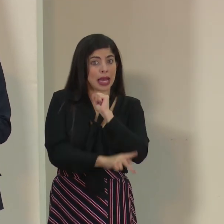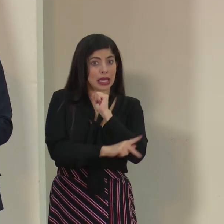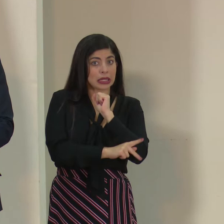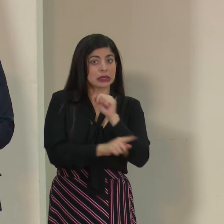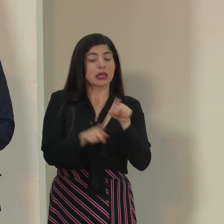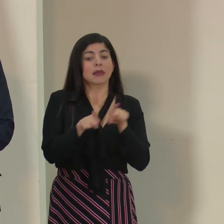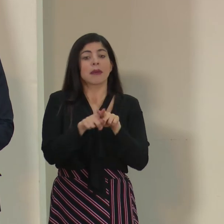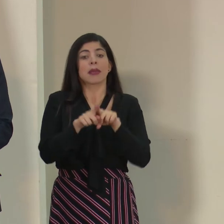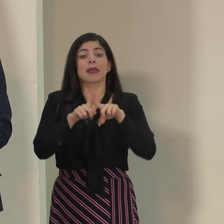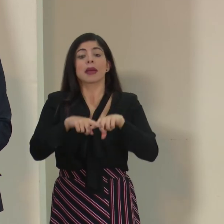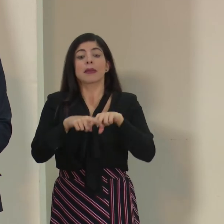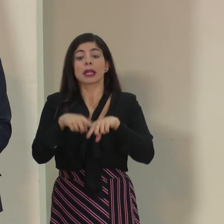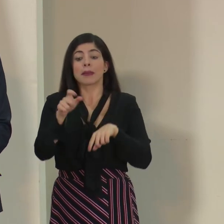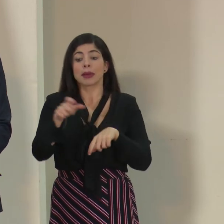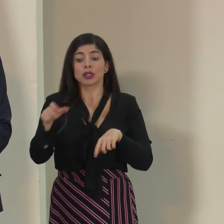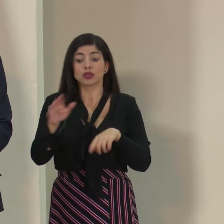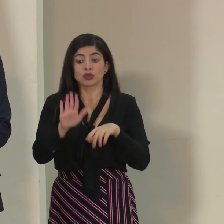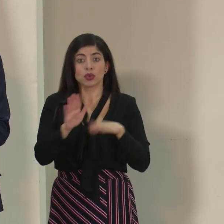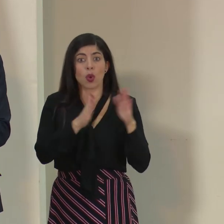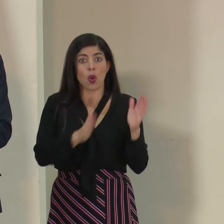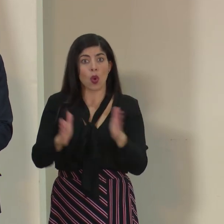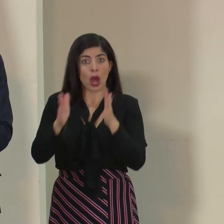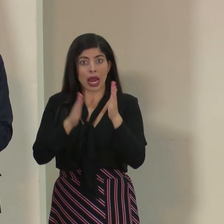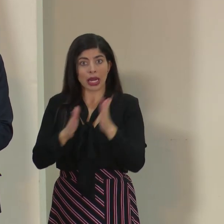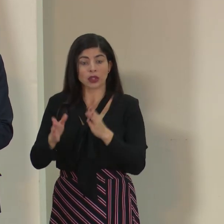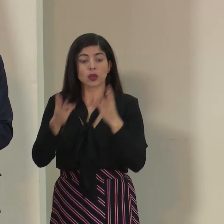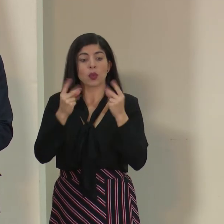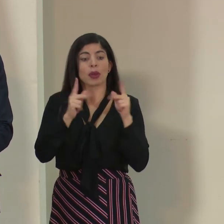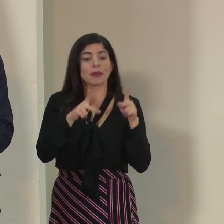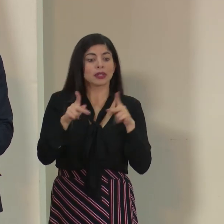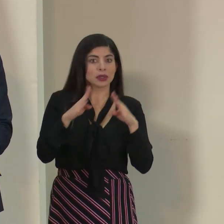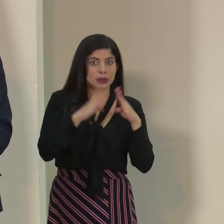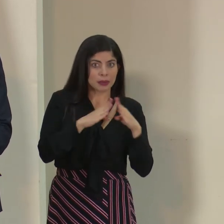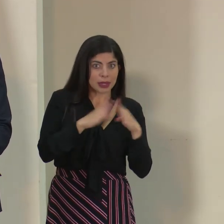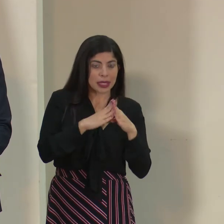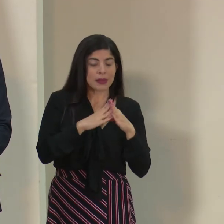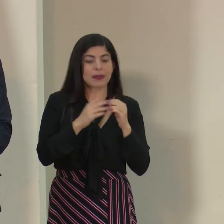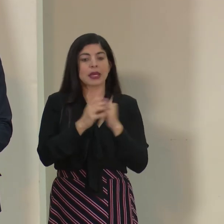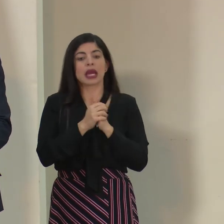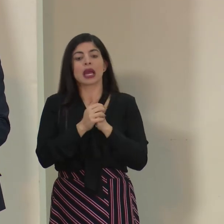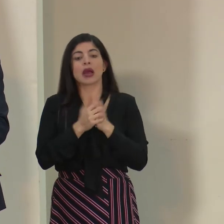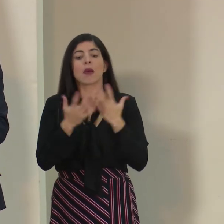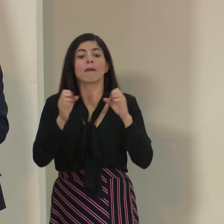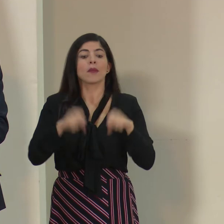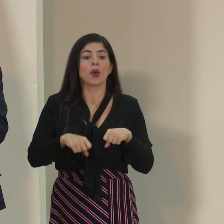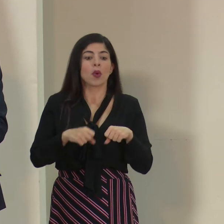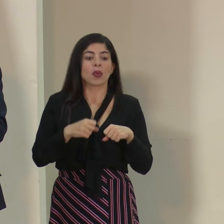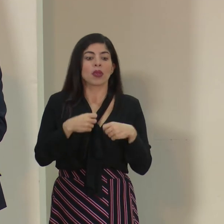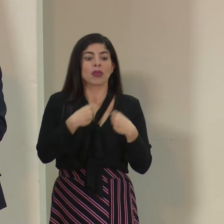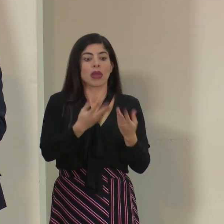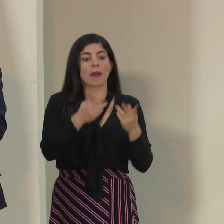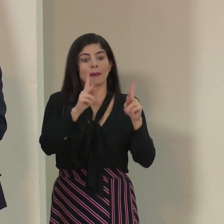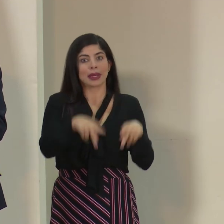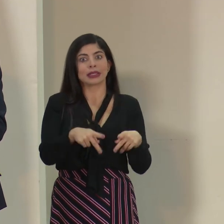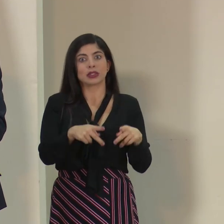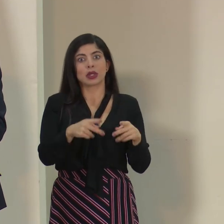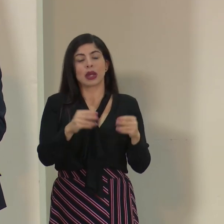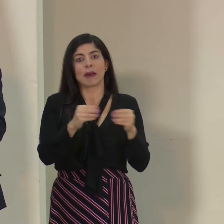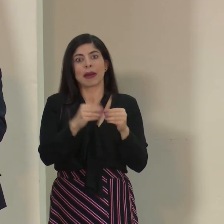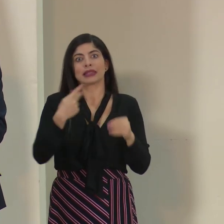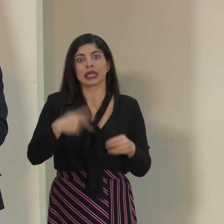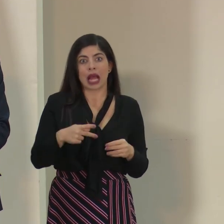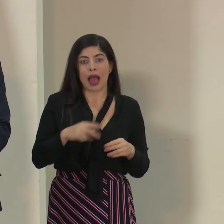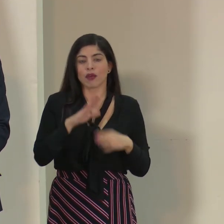tenga también la sociedad en sí de organizarse, la densidad poblacional, los factores que pueden llevar a que una persona se agrave y todo eso se está